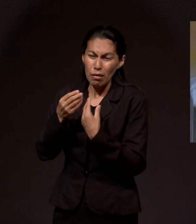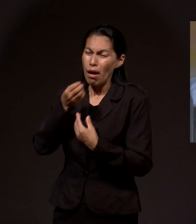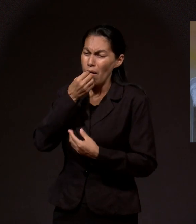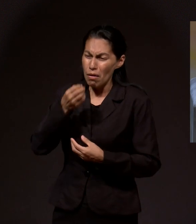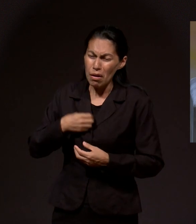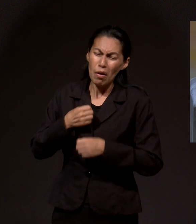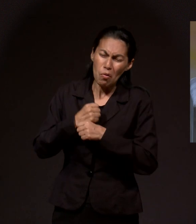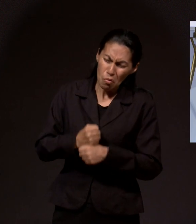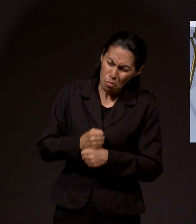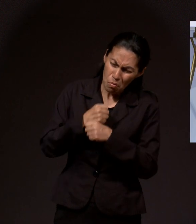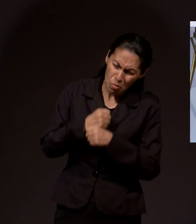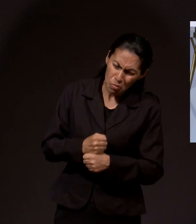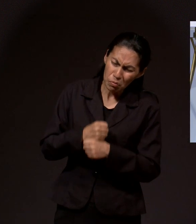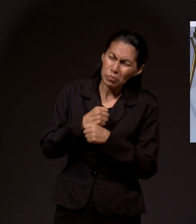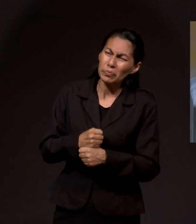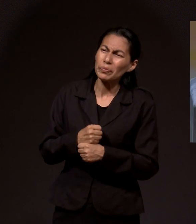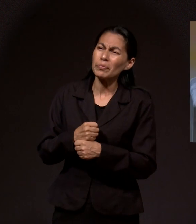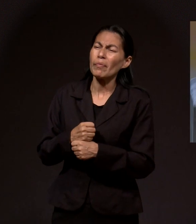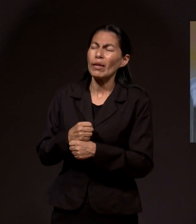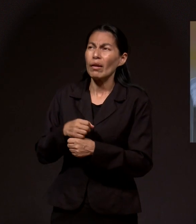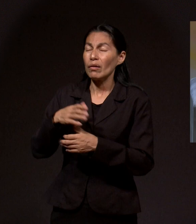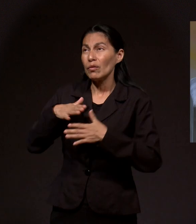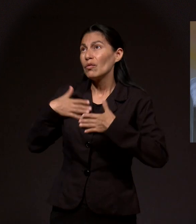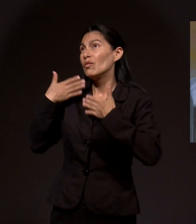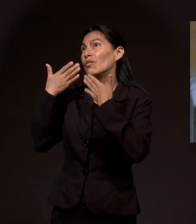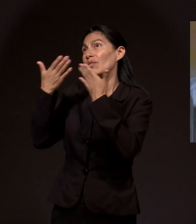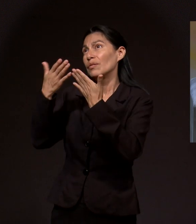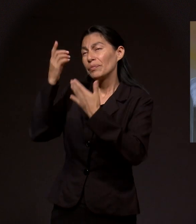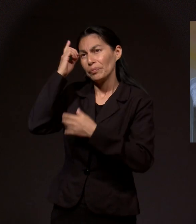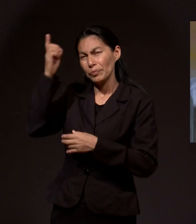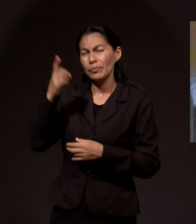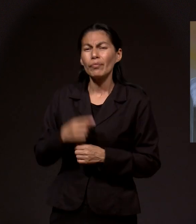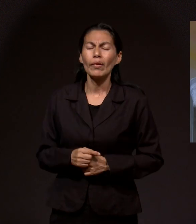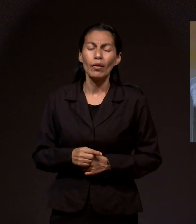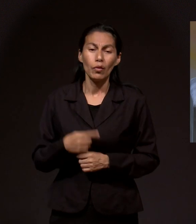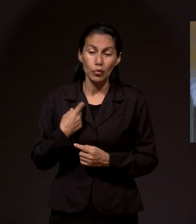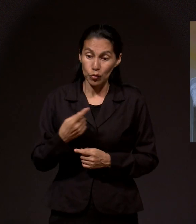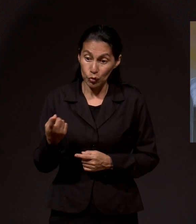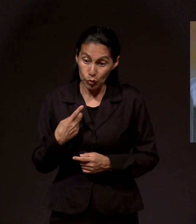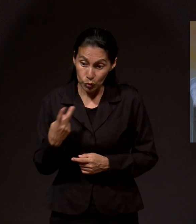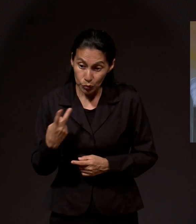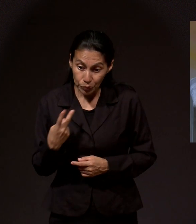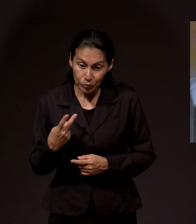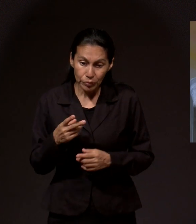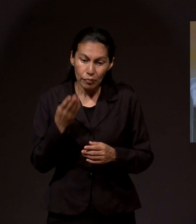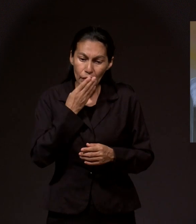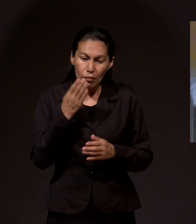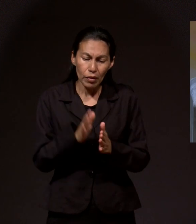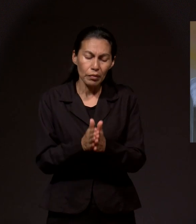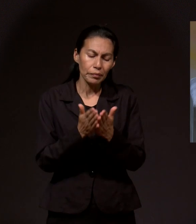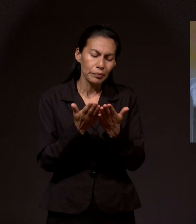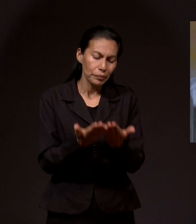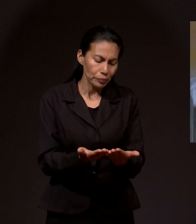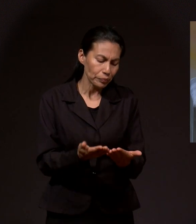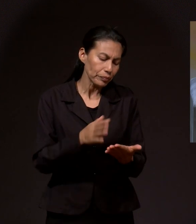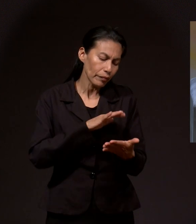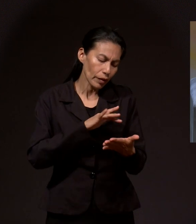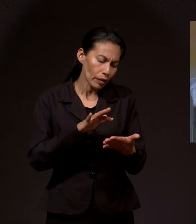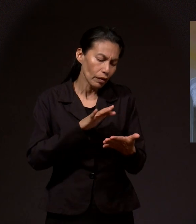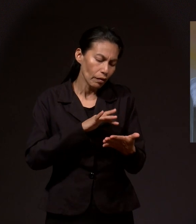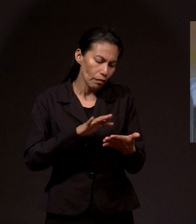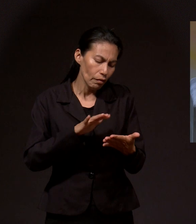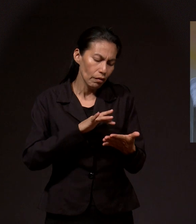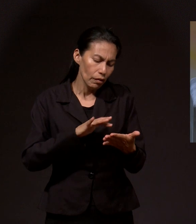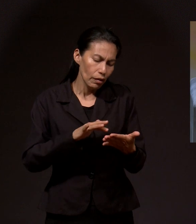de angustia. Y abrimos la Biblia, nos pusimos a orar. Y recuerdo como recibimos paz,